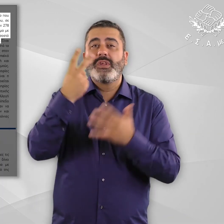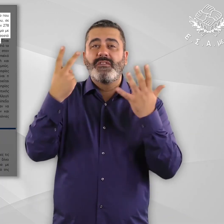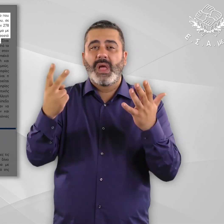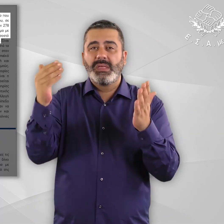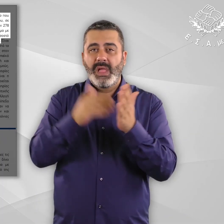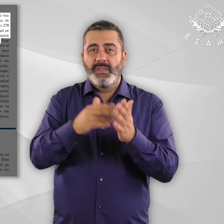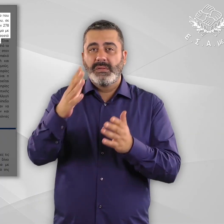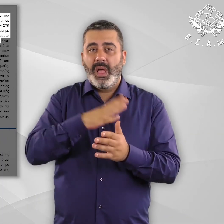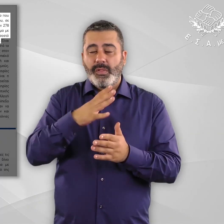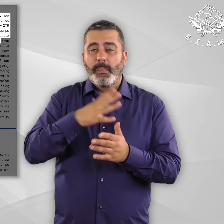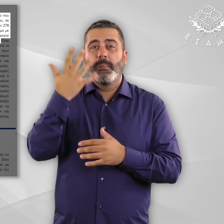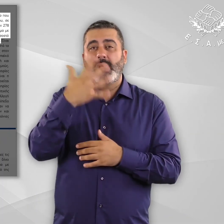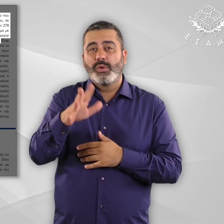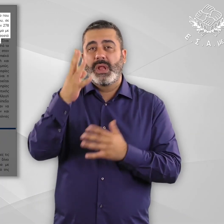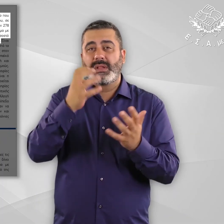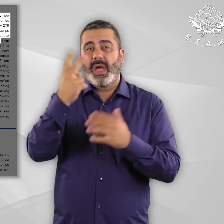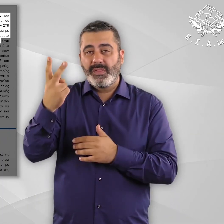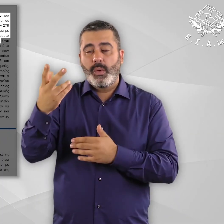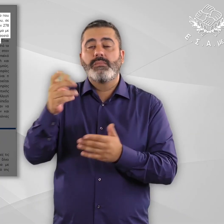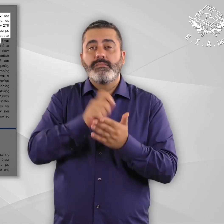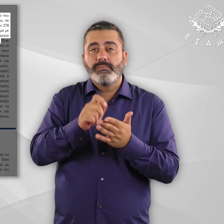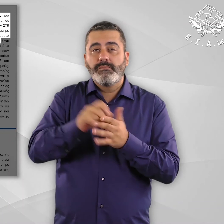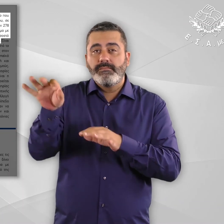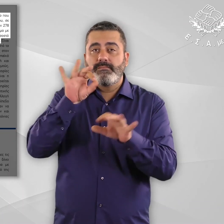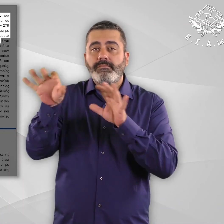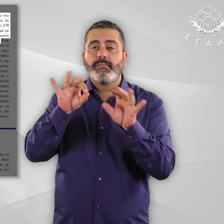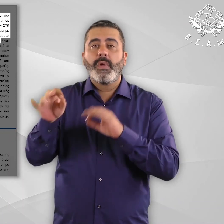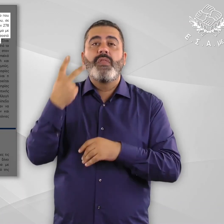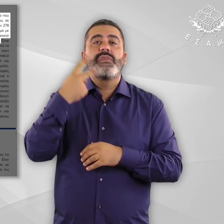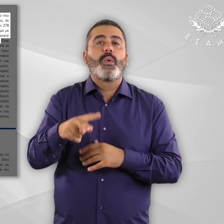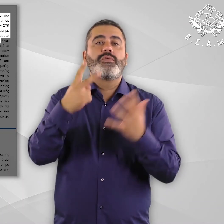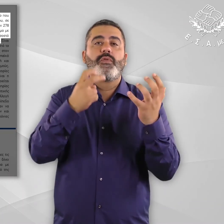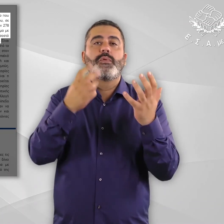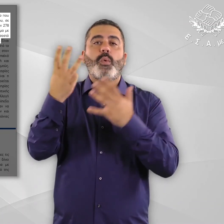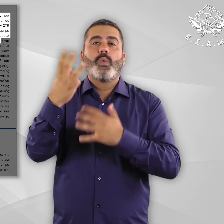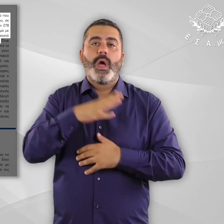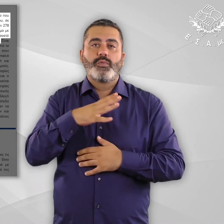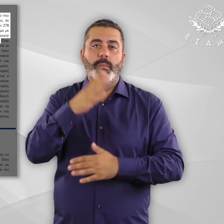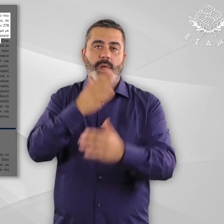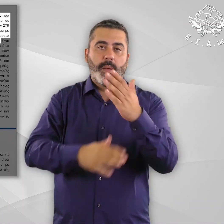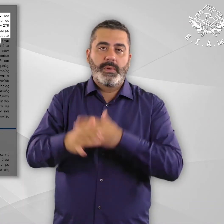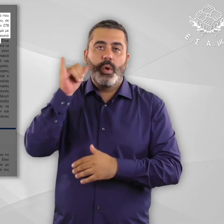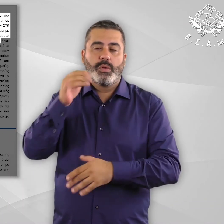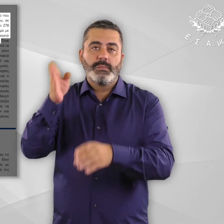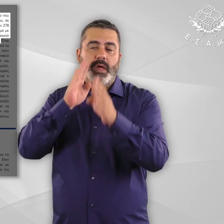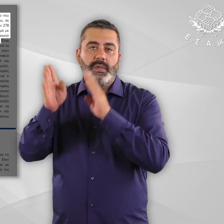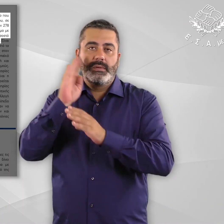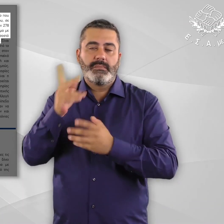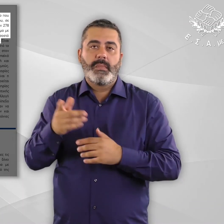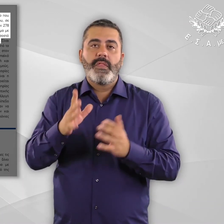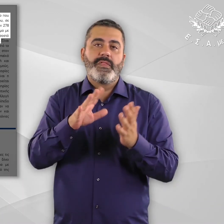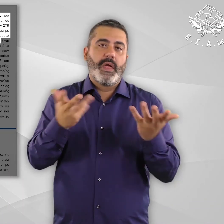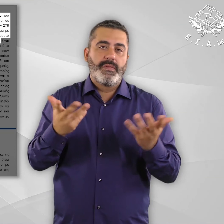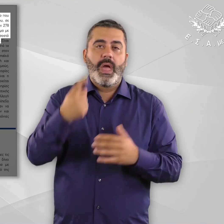.592, καταγράφηκαν 278 άτομα με αναπηρία και χρόνιες παθήσεις,